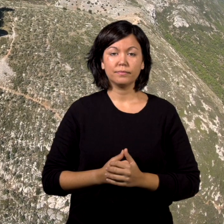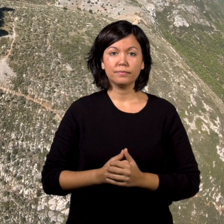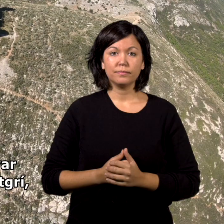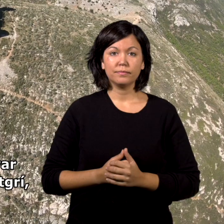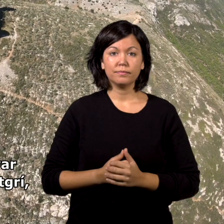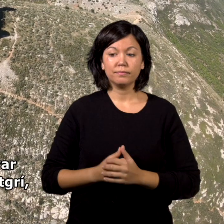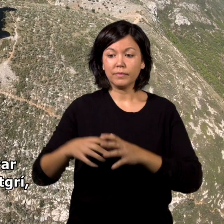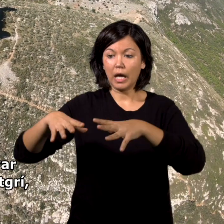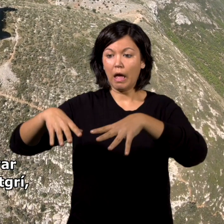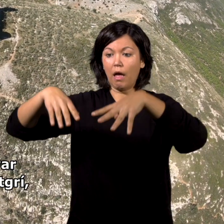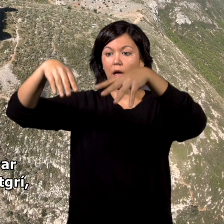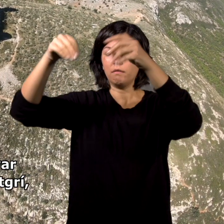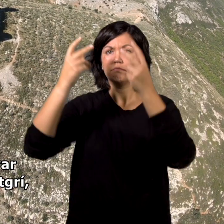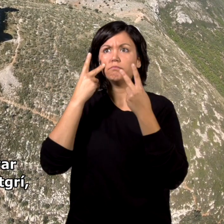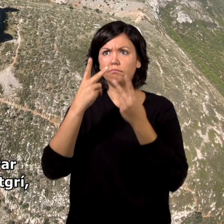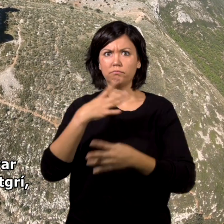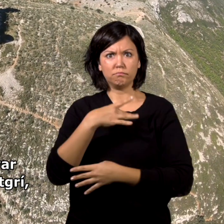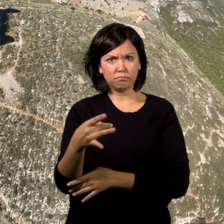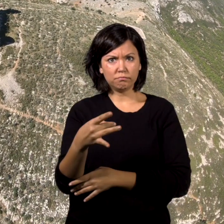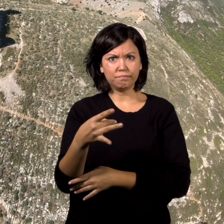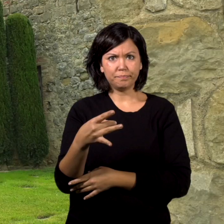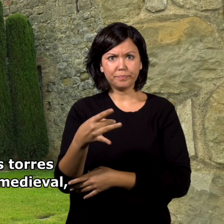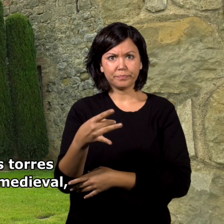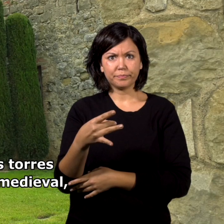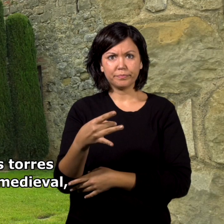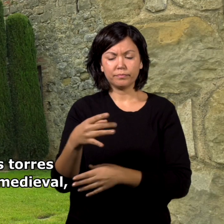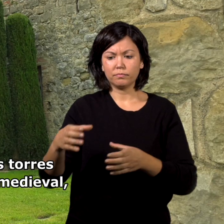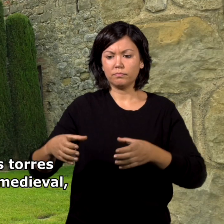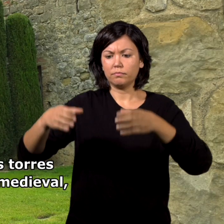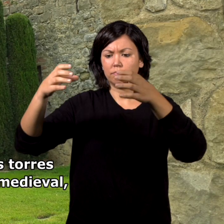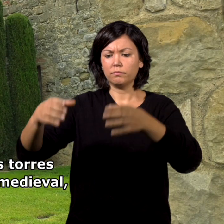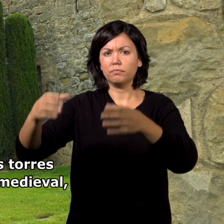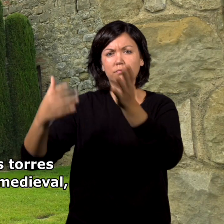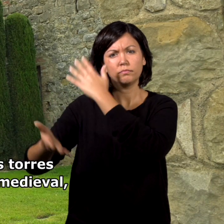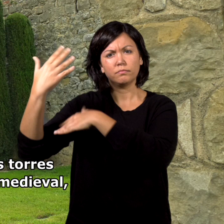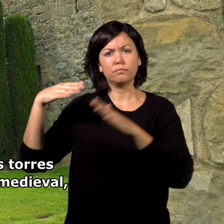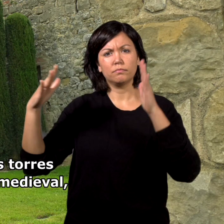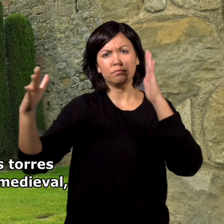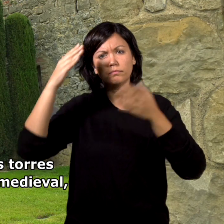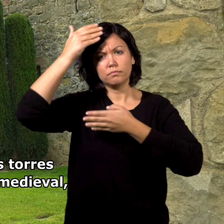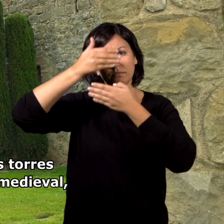Podemos observar el Castillo del Mungri, los restos de antiguas torres y murallas de la época medieval,